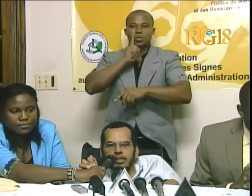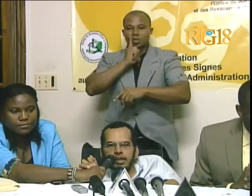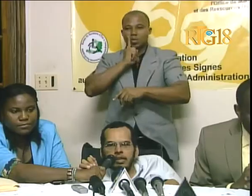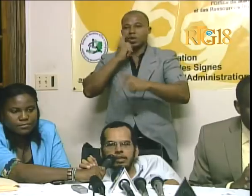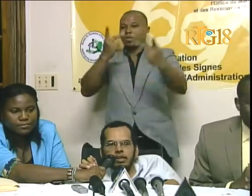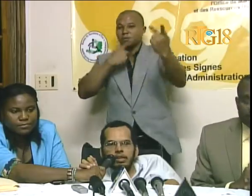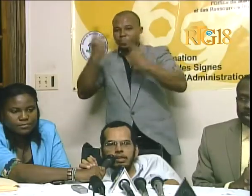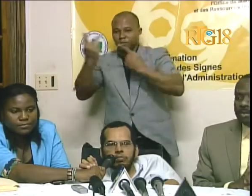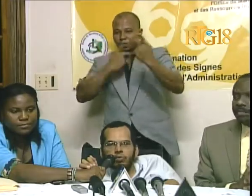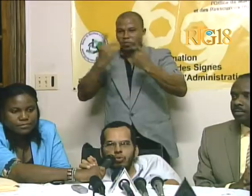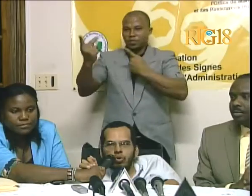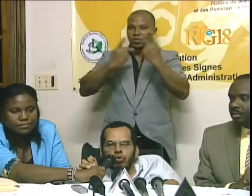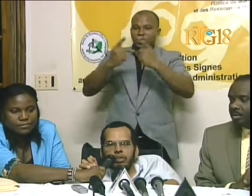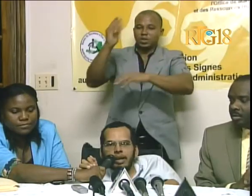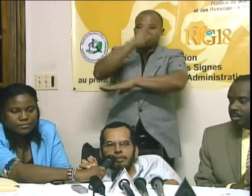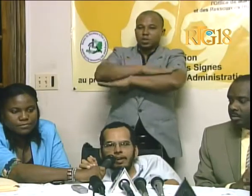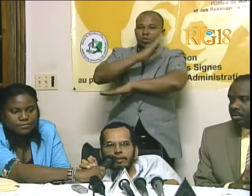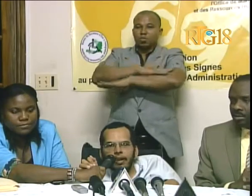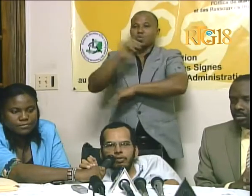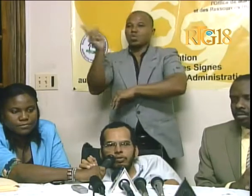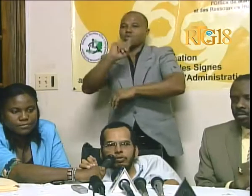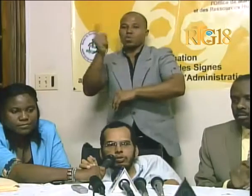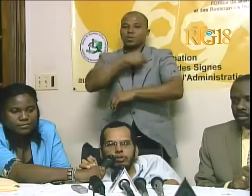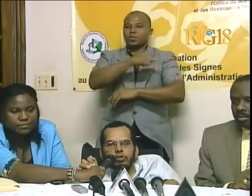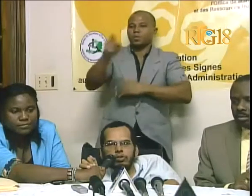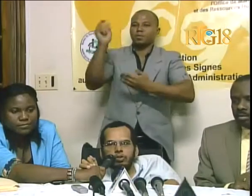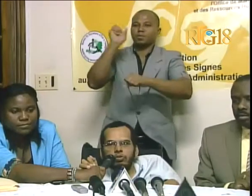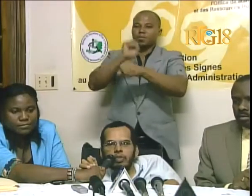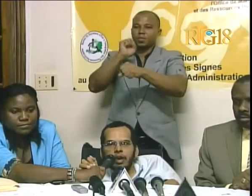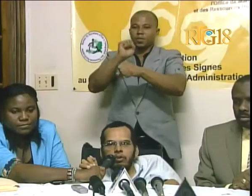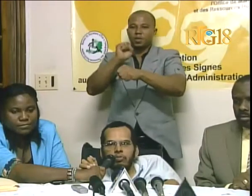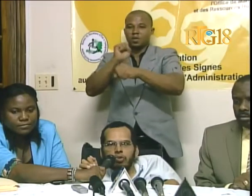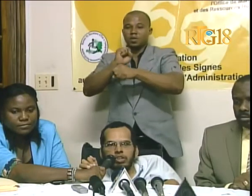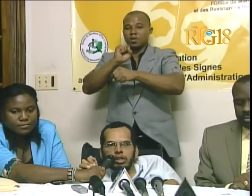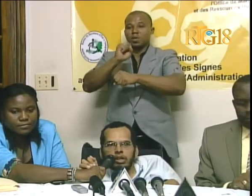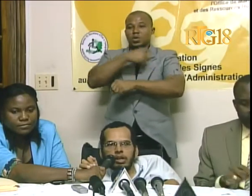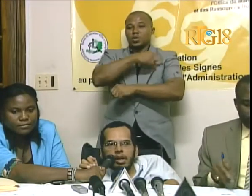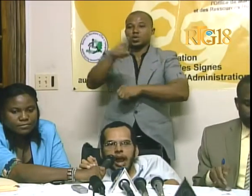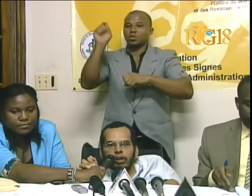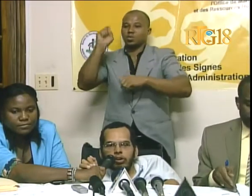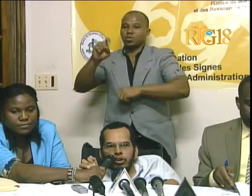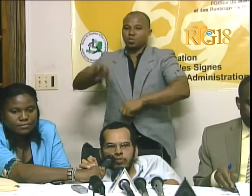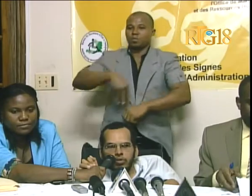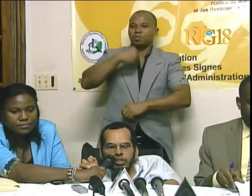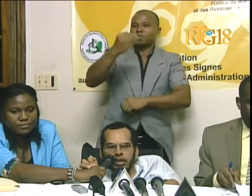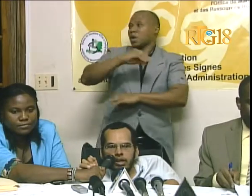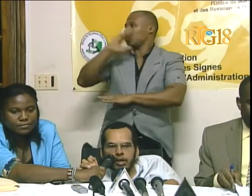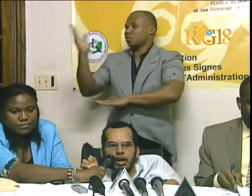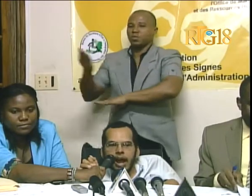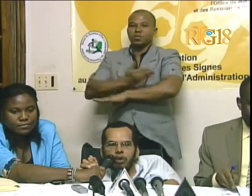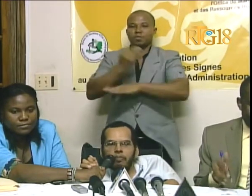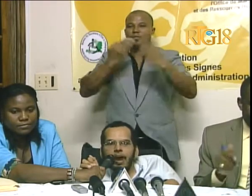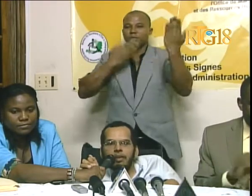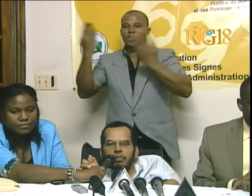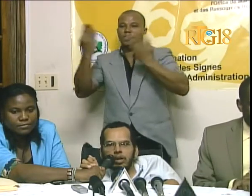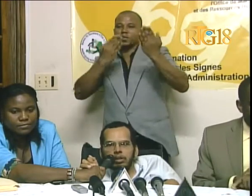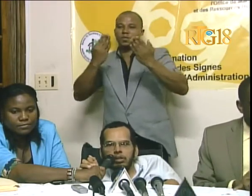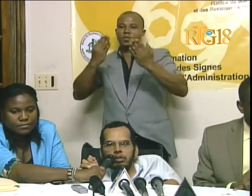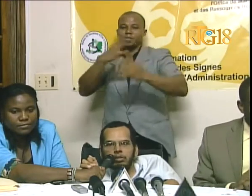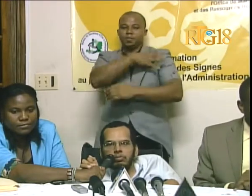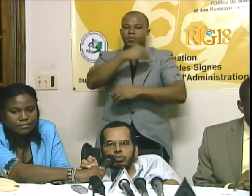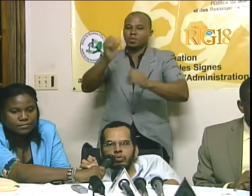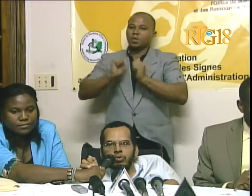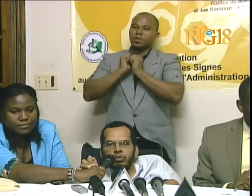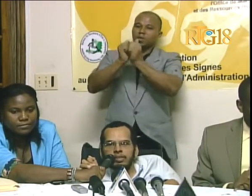ap vizite bu ouro kote nap travaj yo, ke nou mbay yo bon jan akèl, bon jan akompaneman,